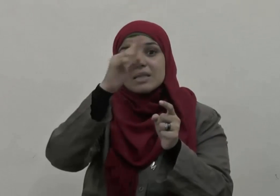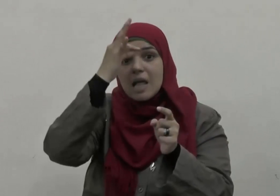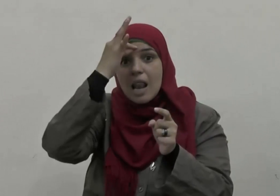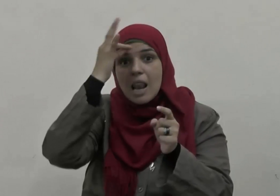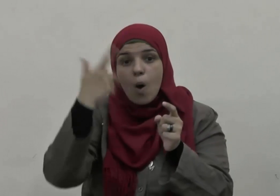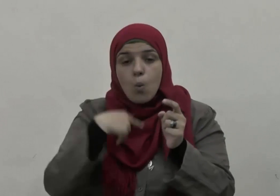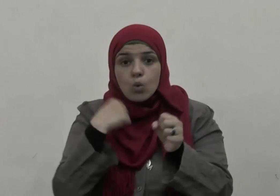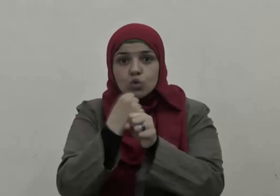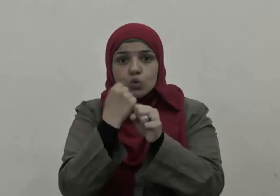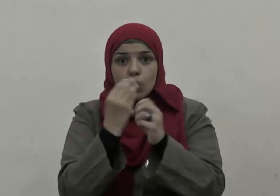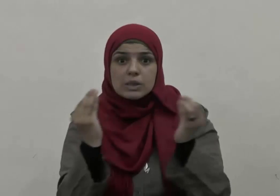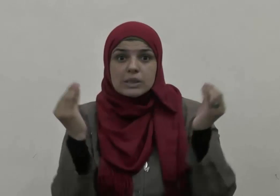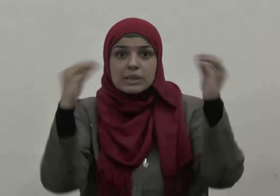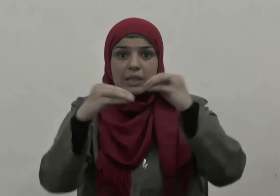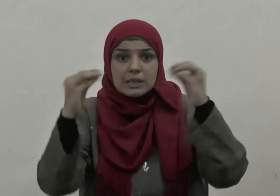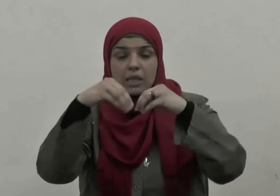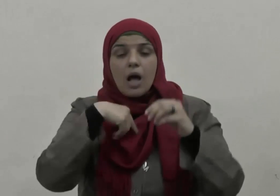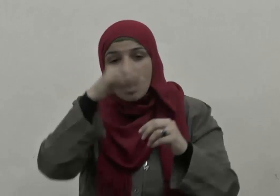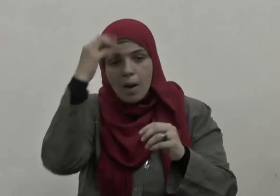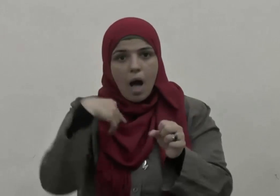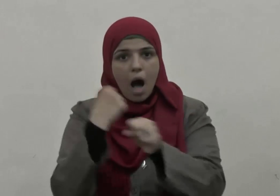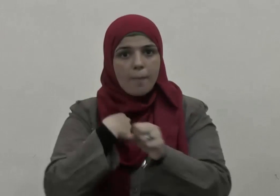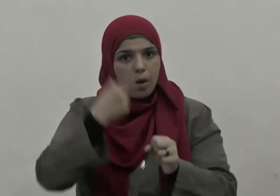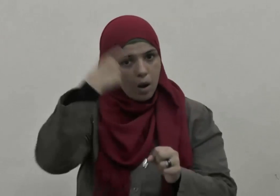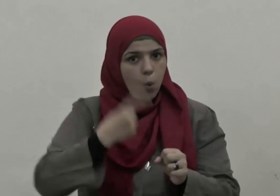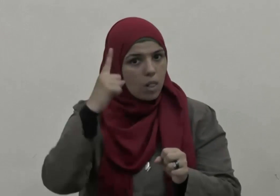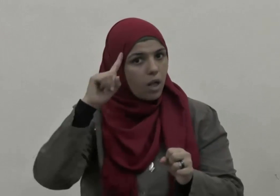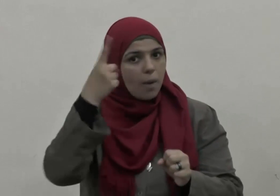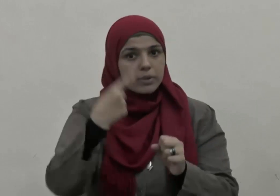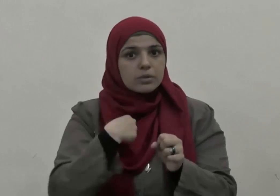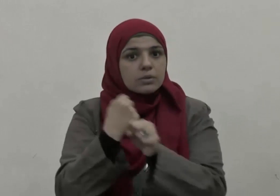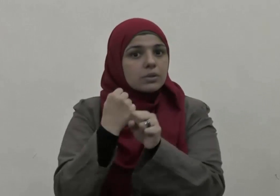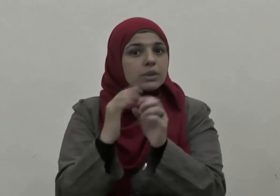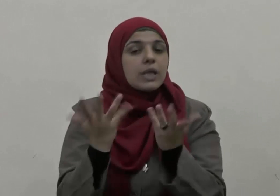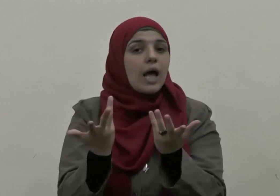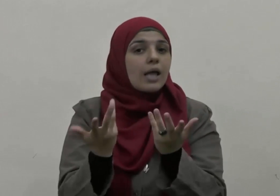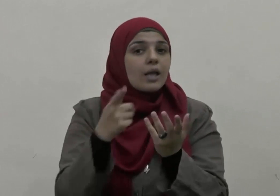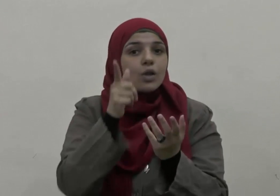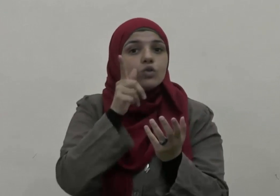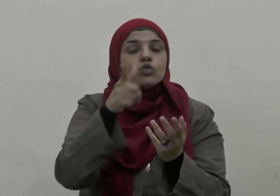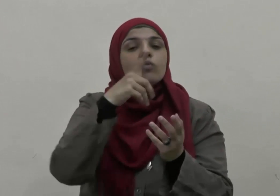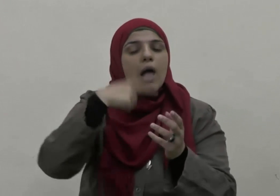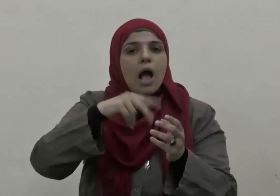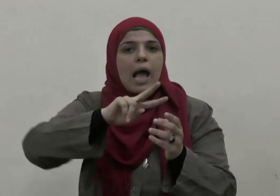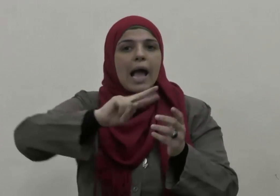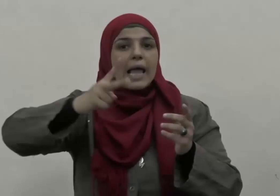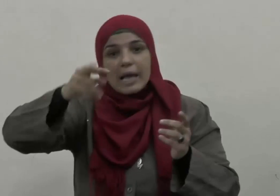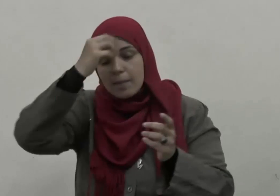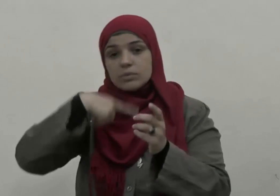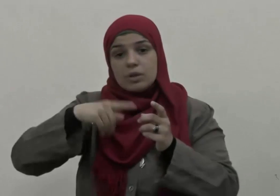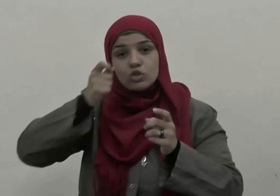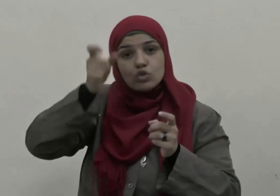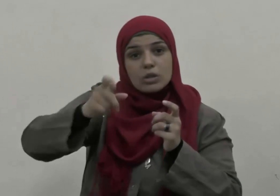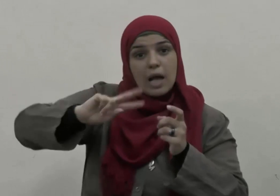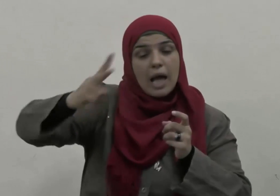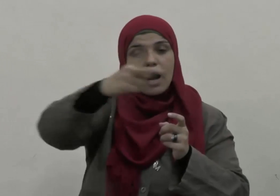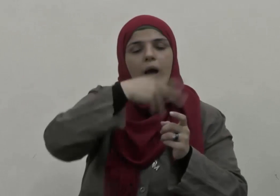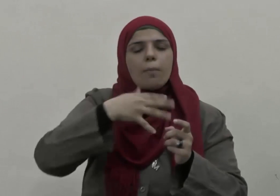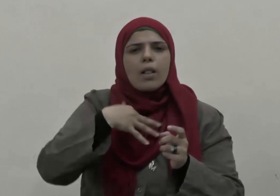إذا أضيف فكره إلى فكر غيره وجهده إلى جهد غيره لا